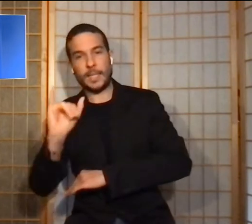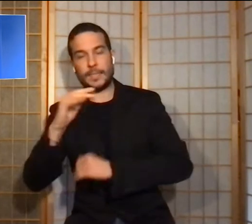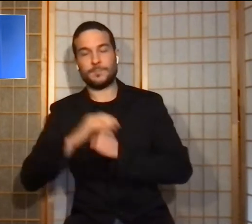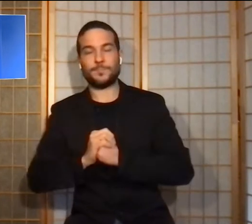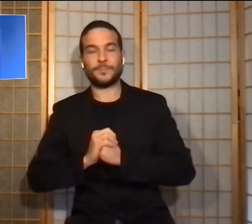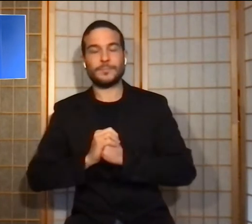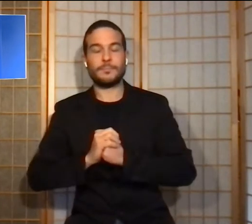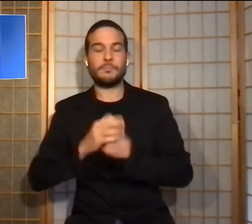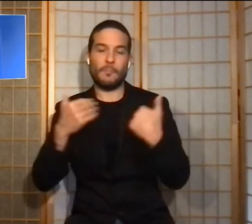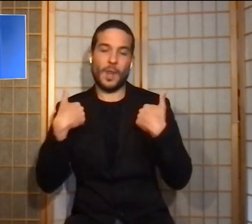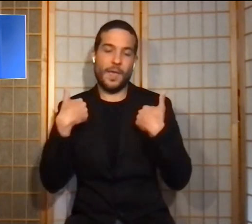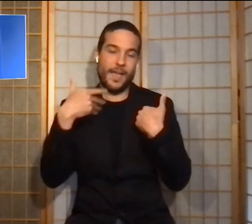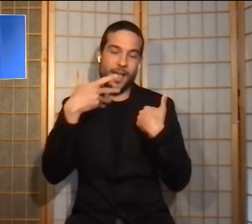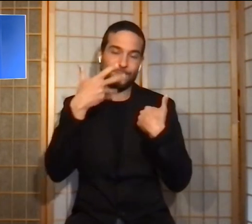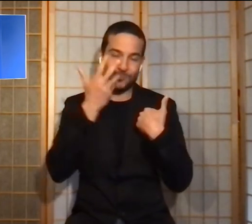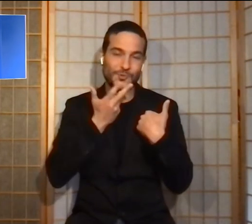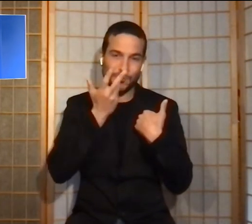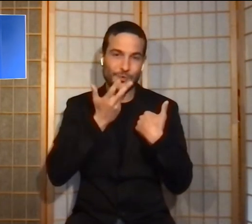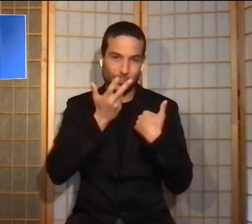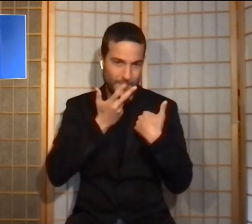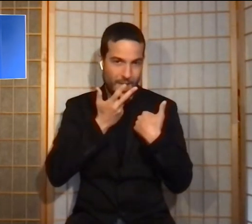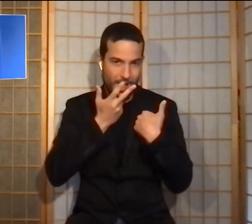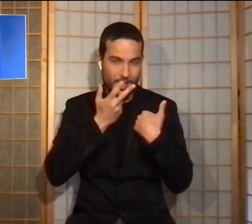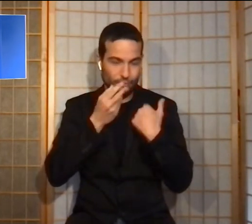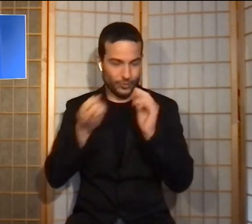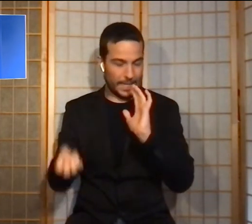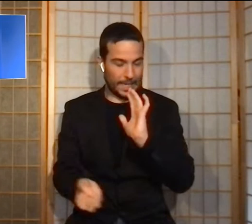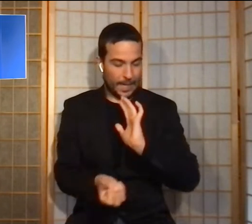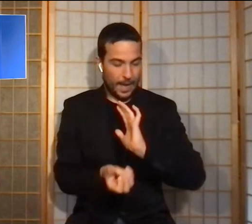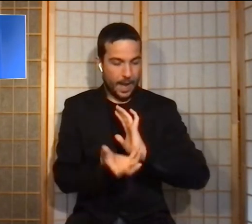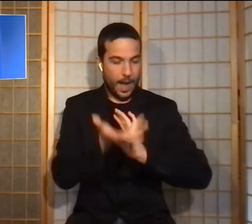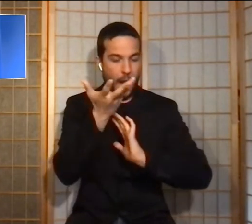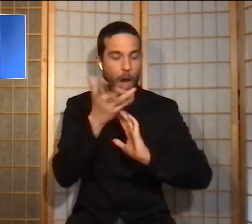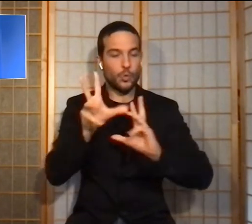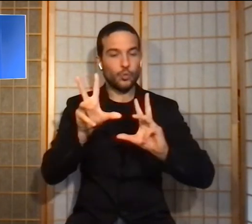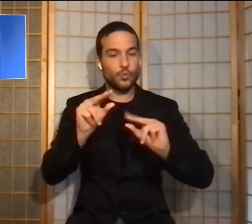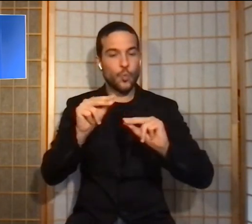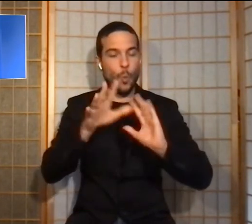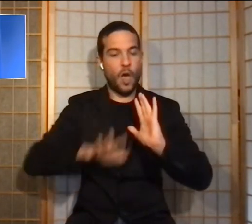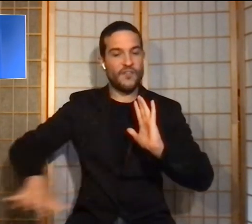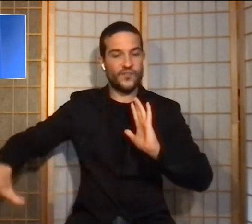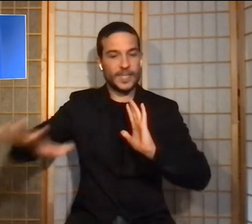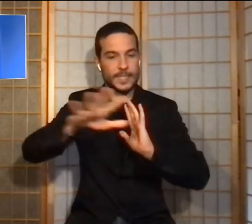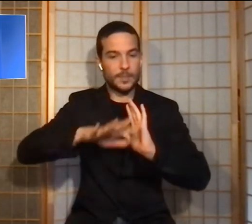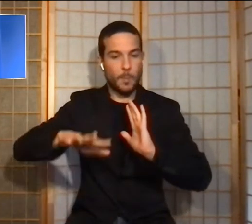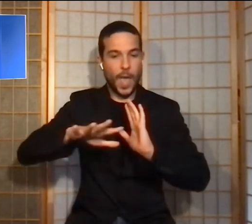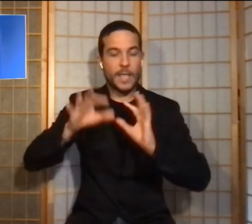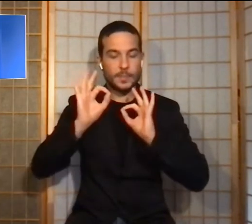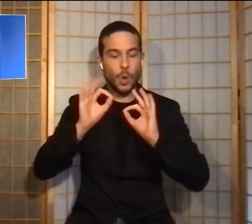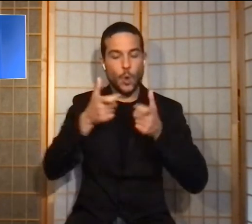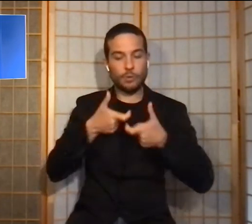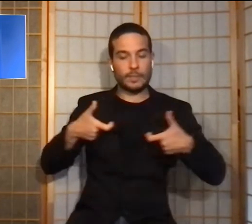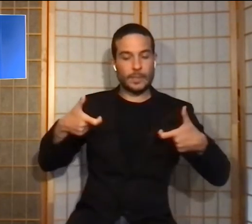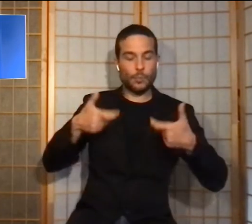piace di più è aver creato questi nuovi spazi tra le tribune esistenti e quelle nuove